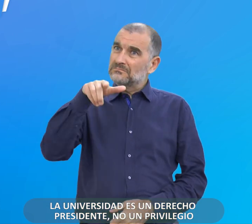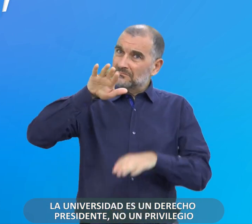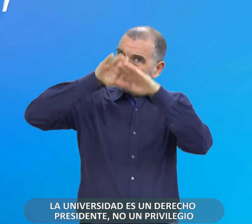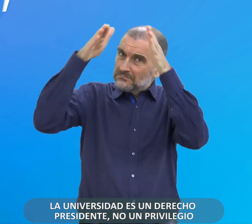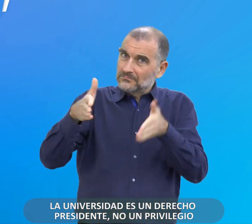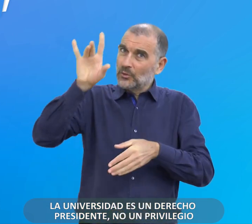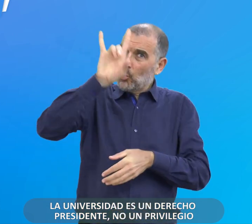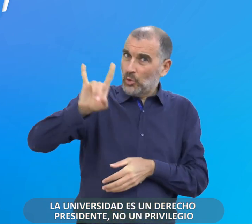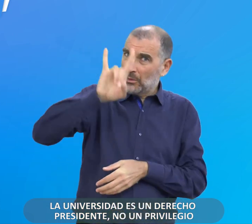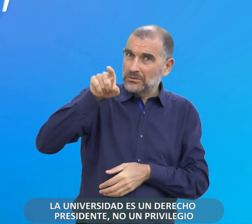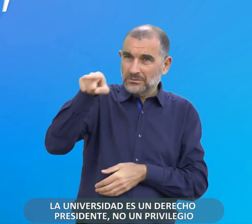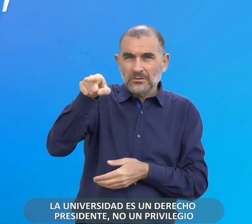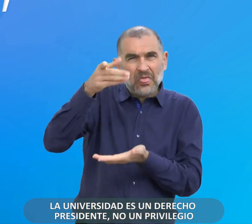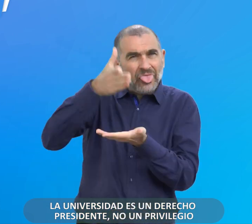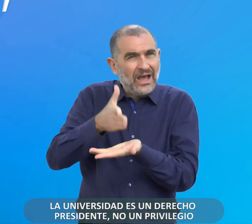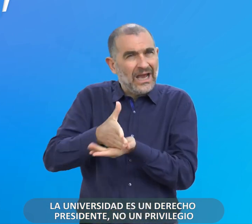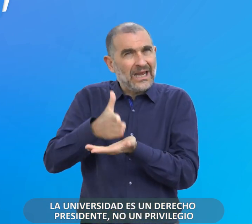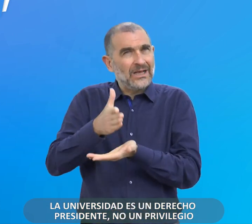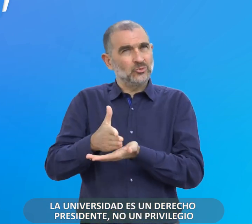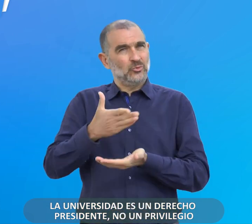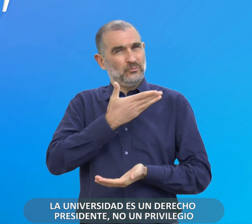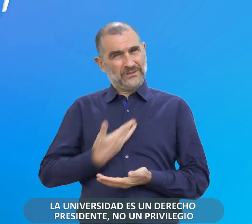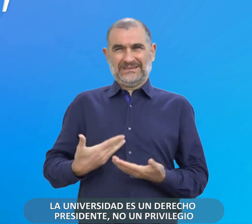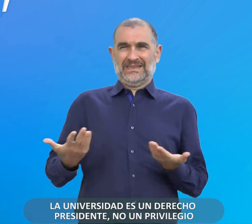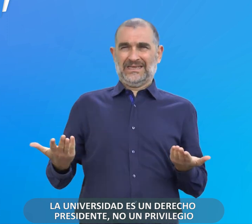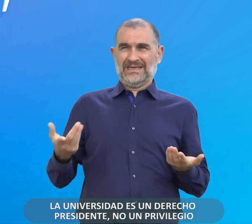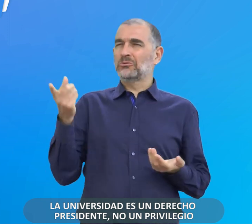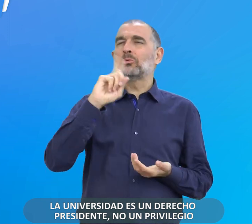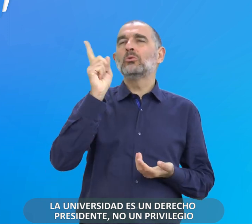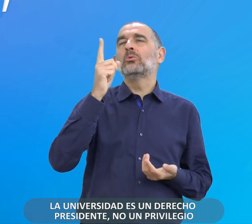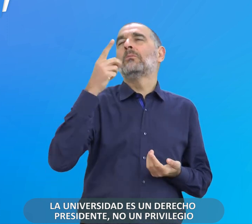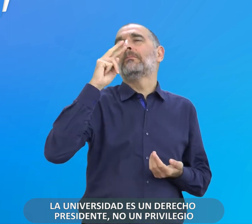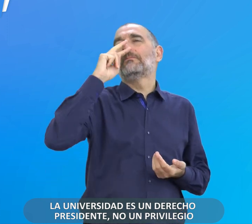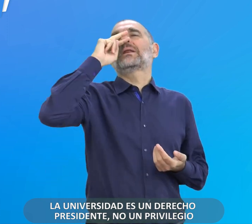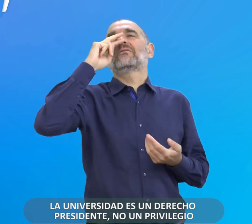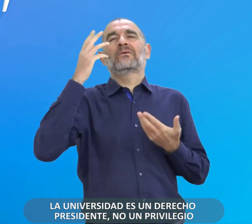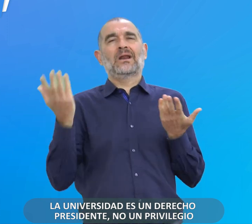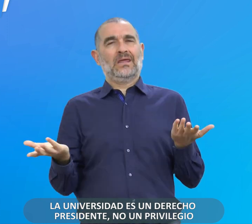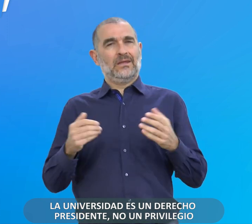La universidad es un derecho, presidente, no un privilegio.